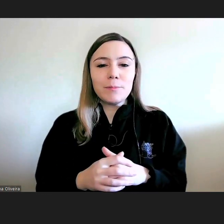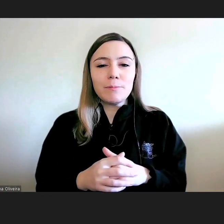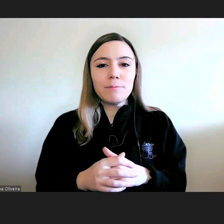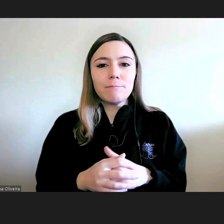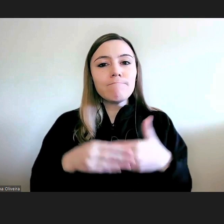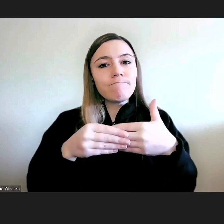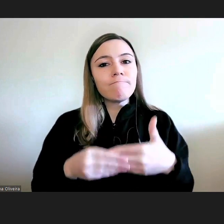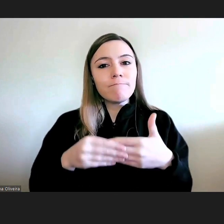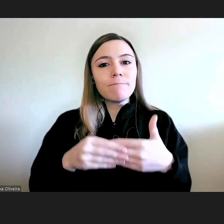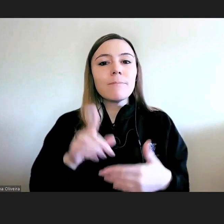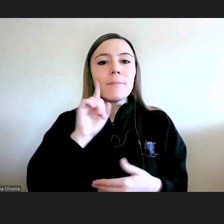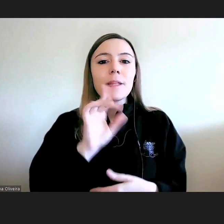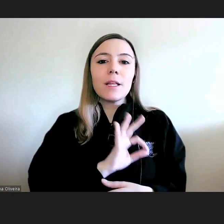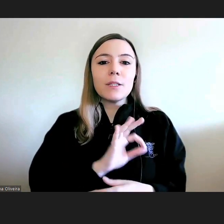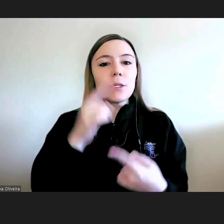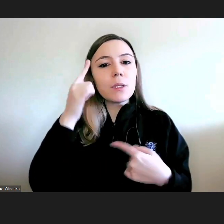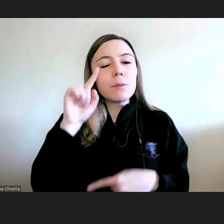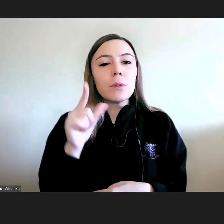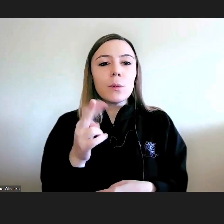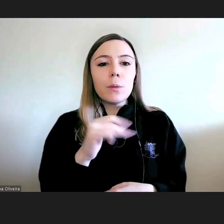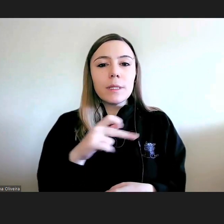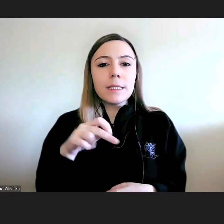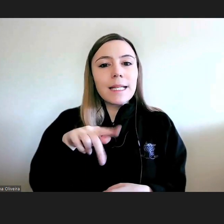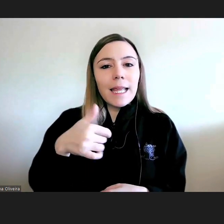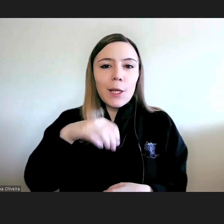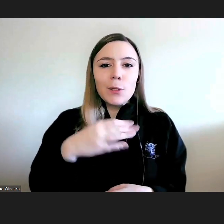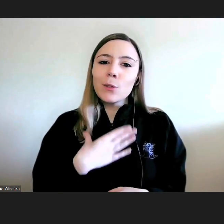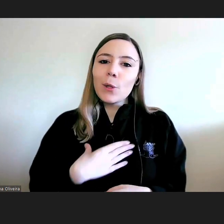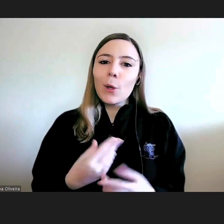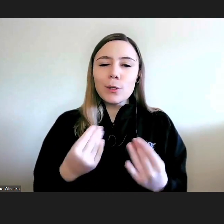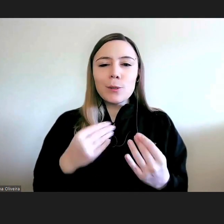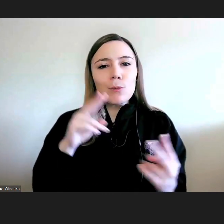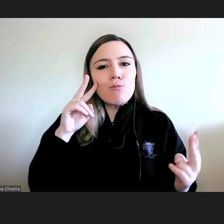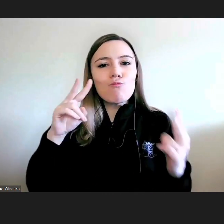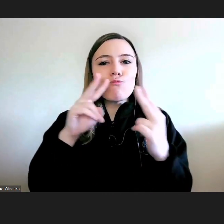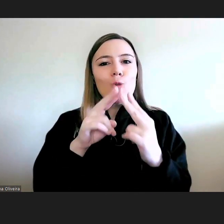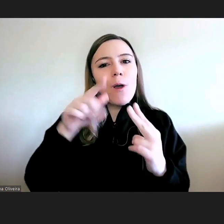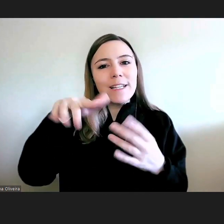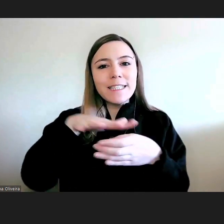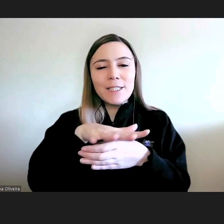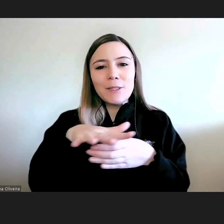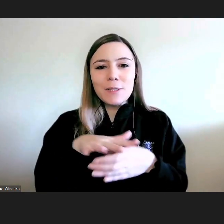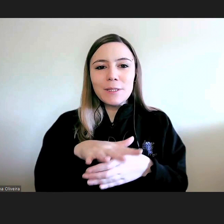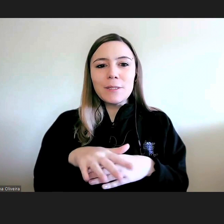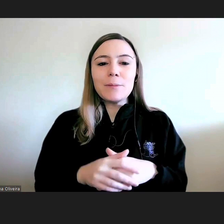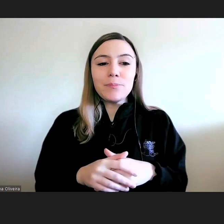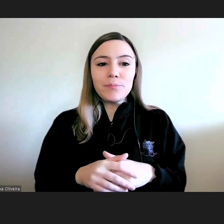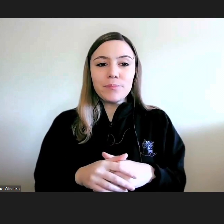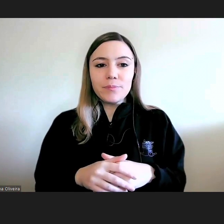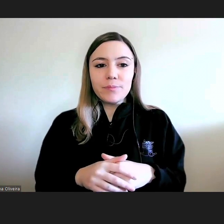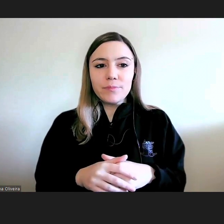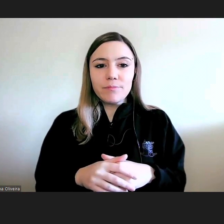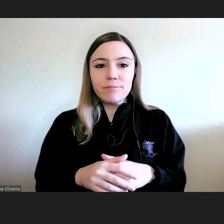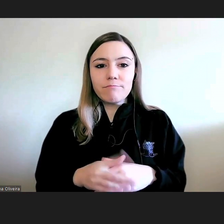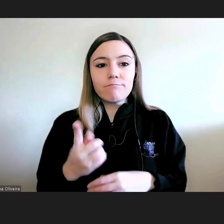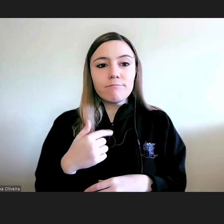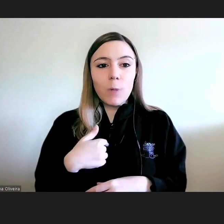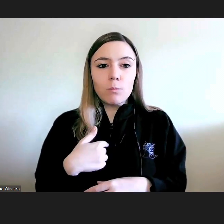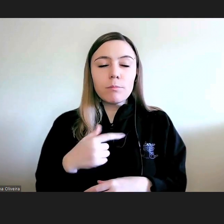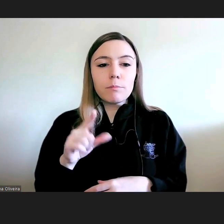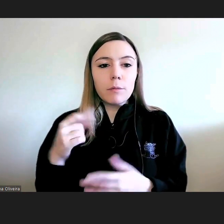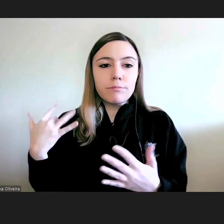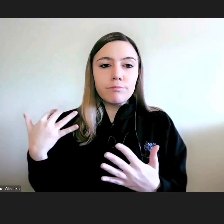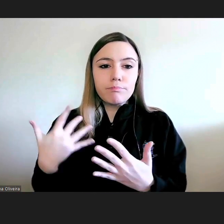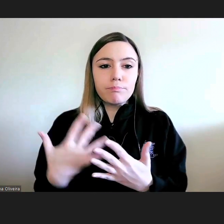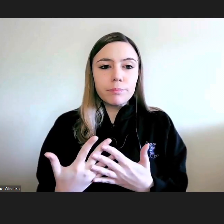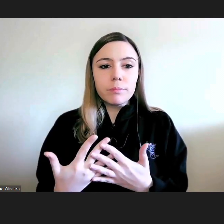a Sra. Professora Luísa Neto, é um gosto encontrá-la neste contexto, um gosto enorme encontrá-la. e eu tenho acompanhado, por